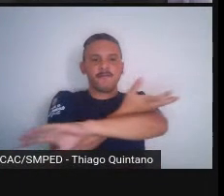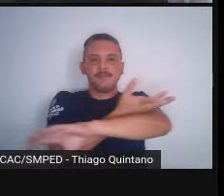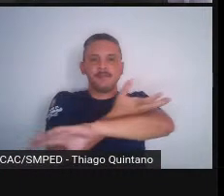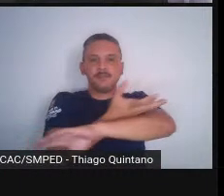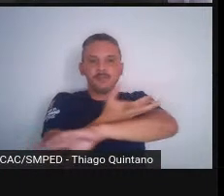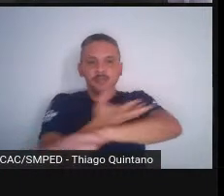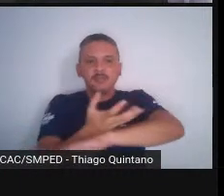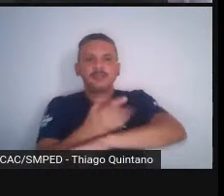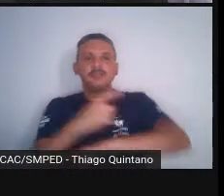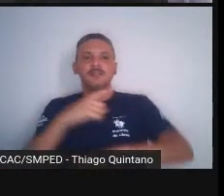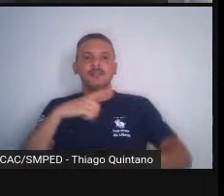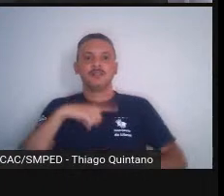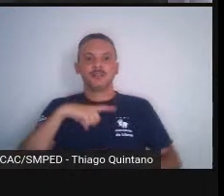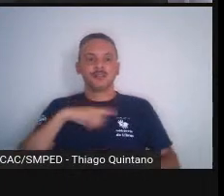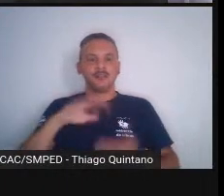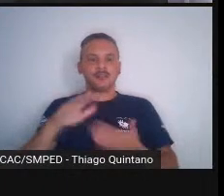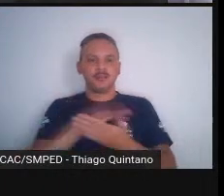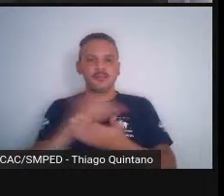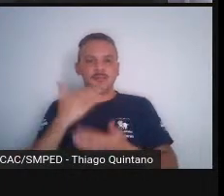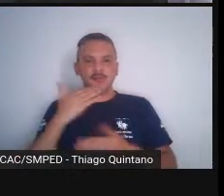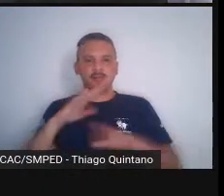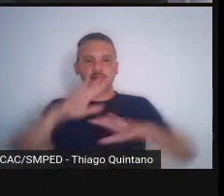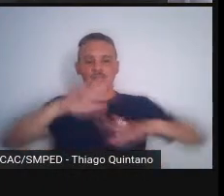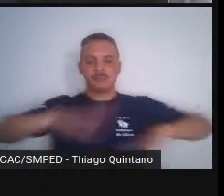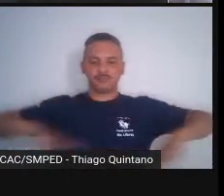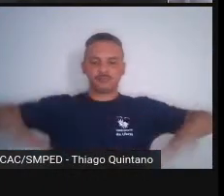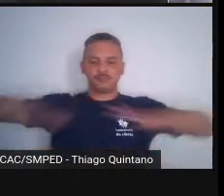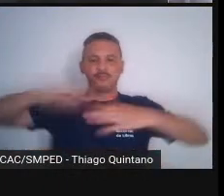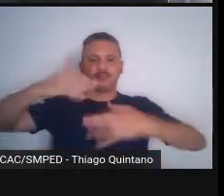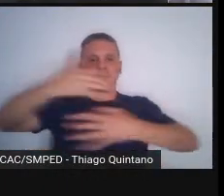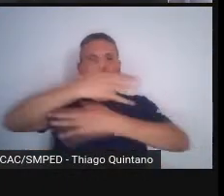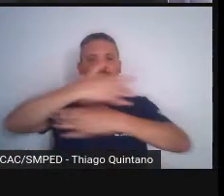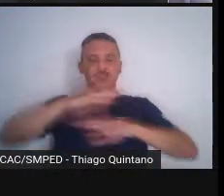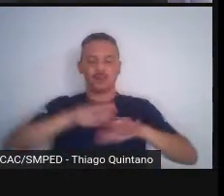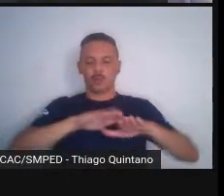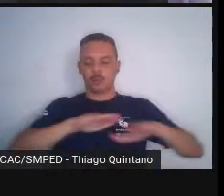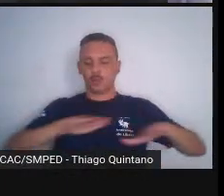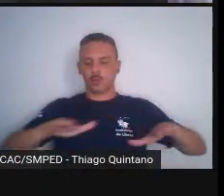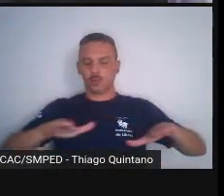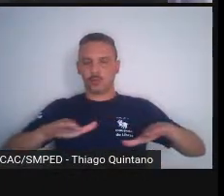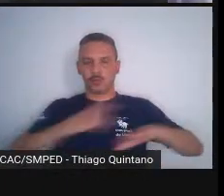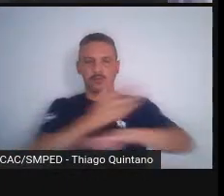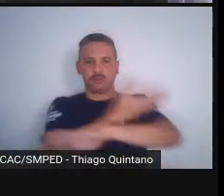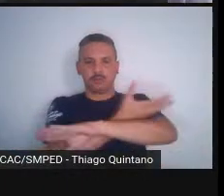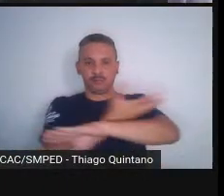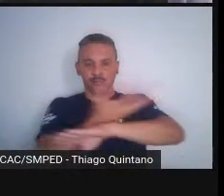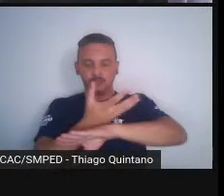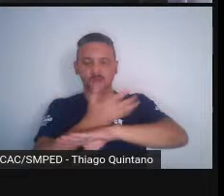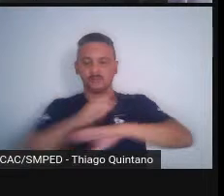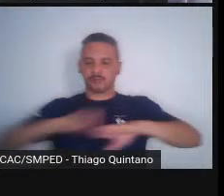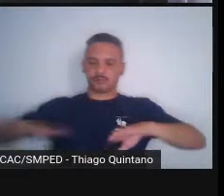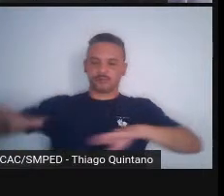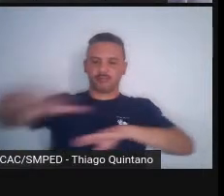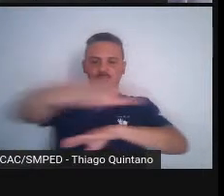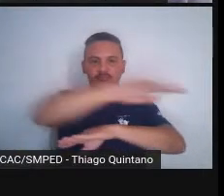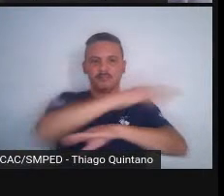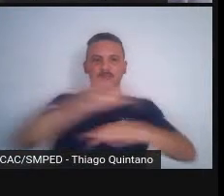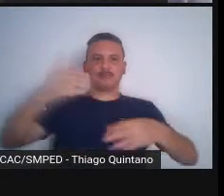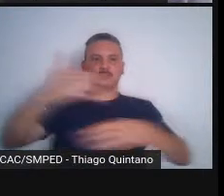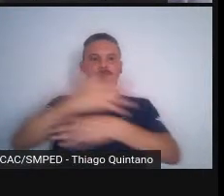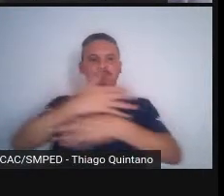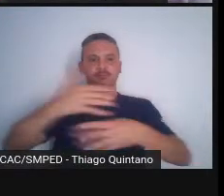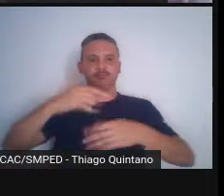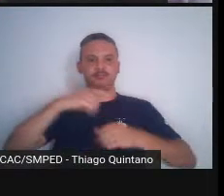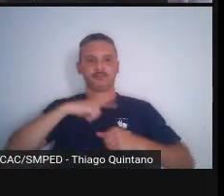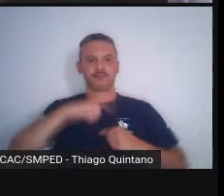auto-regenerado, rodeado de cidades, certo? Rodeado de cidades. Bom, as